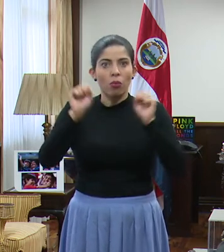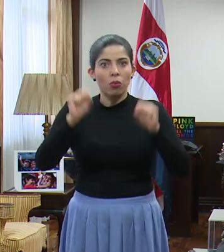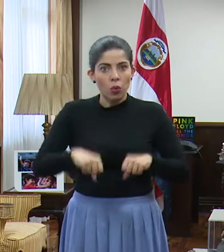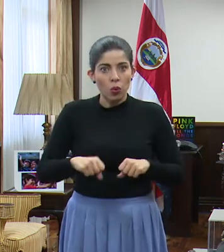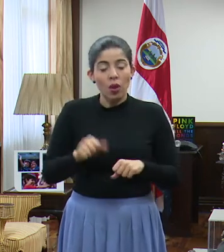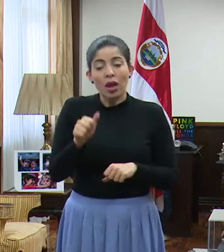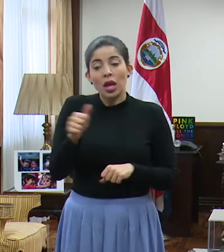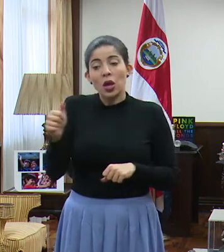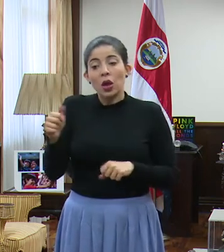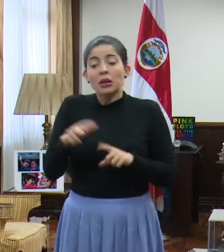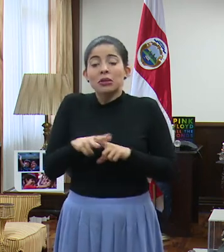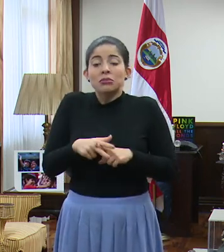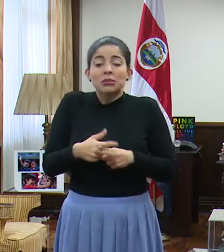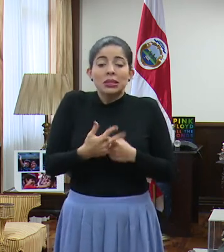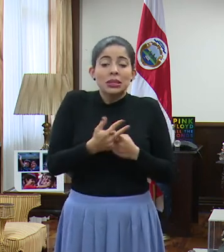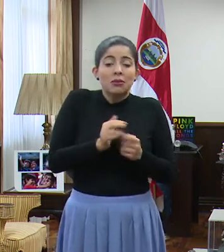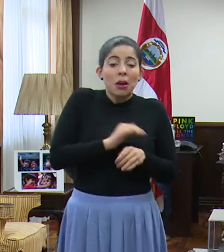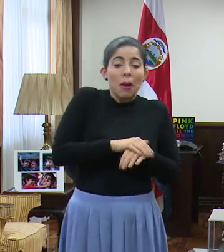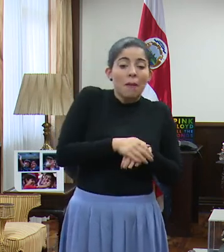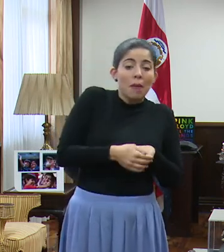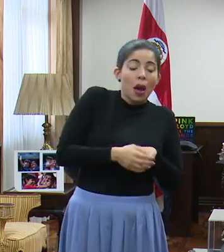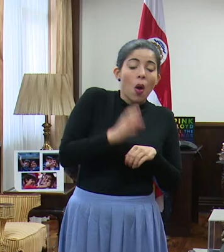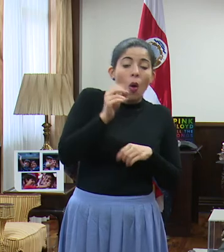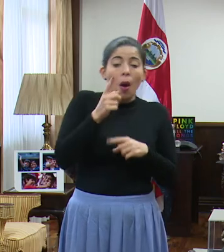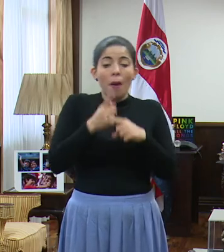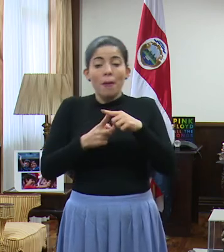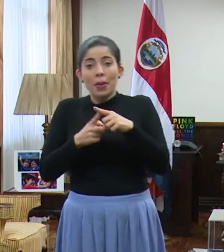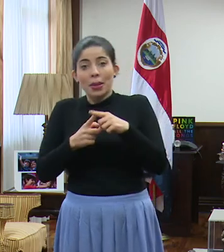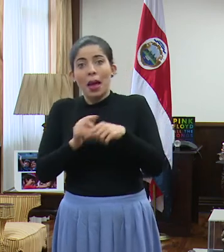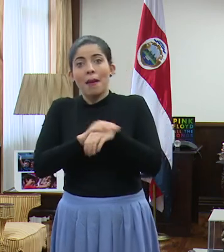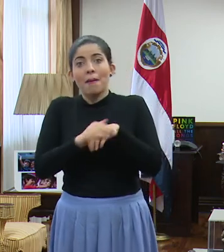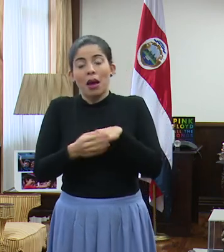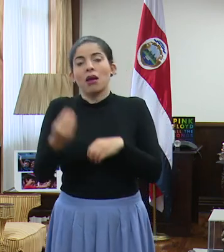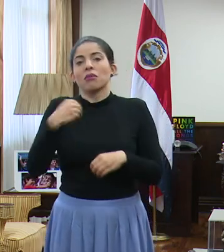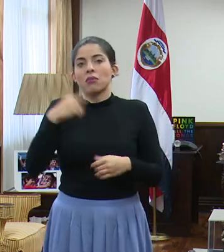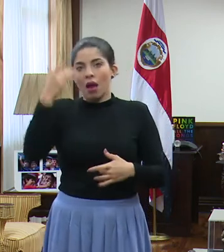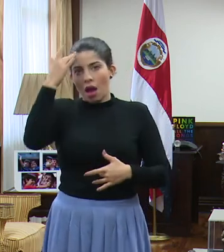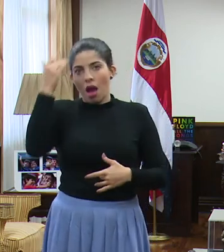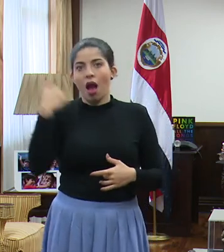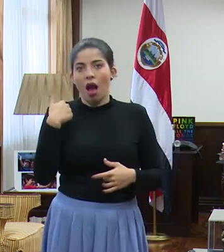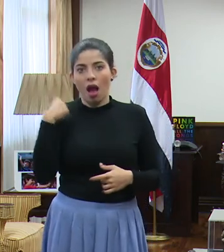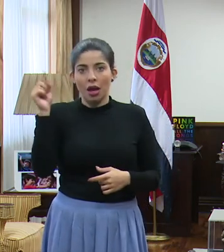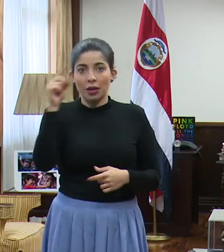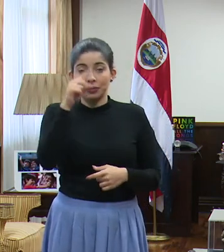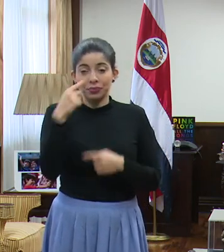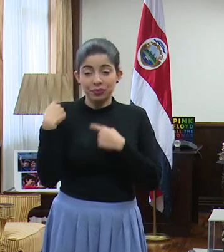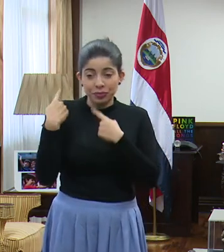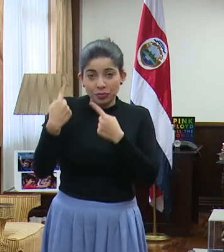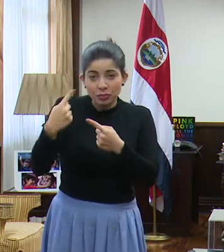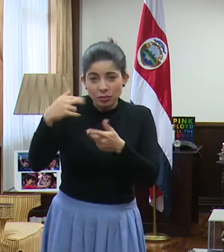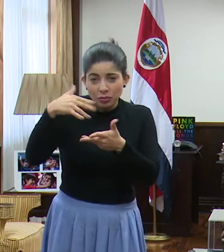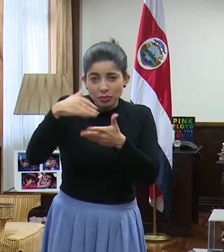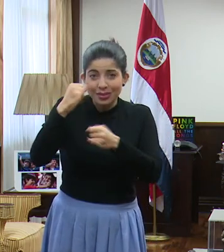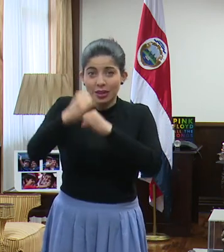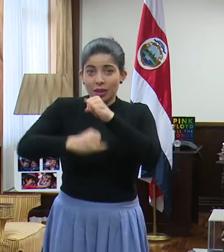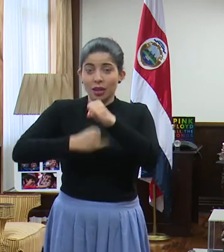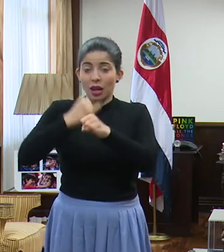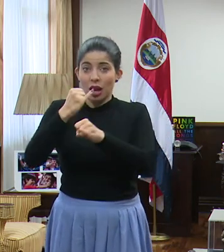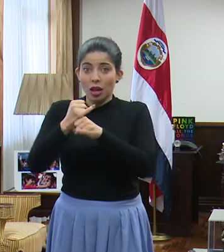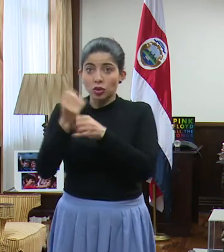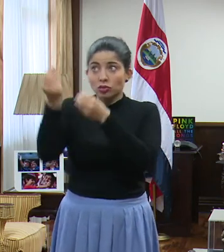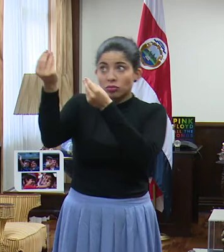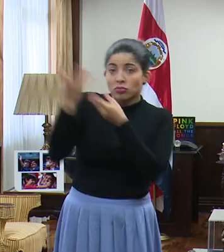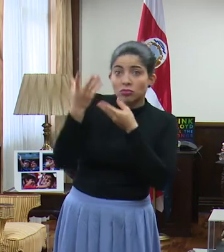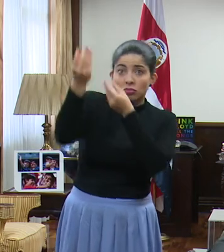están empezando el embarazo o van por el término medio del embarazo. Hasta ahora, los estudios internacionales que nos han